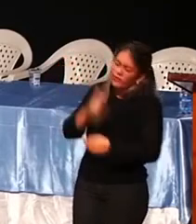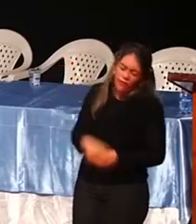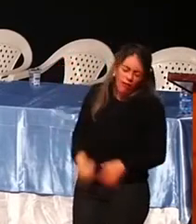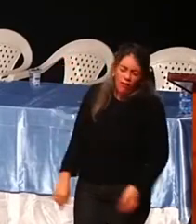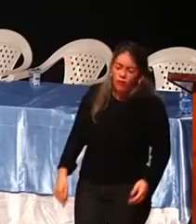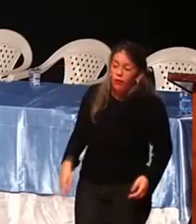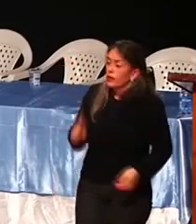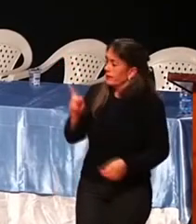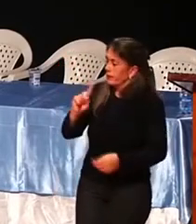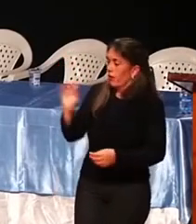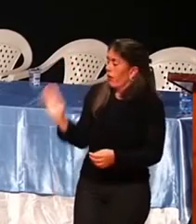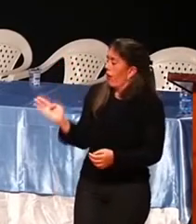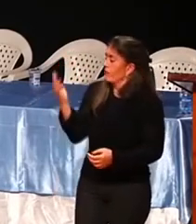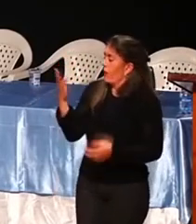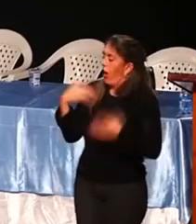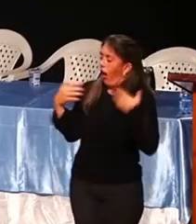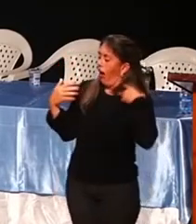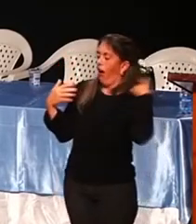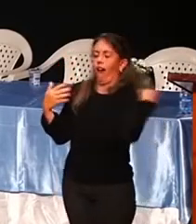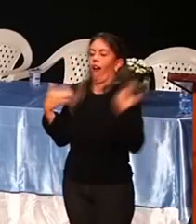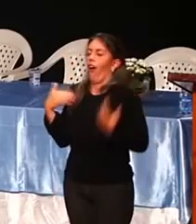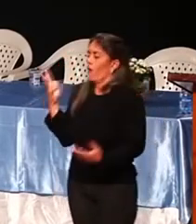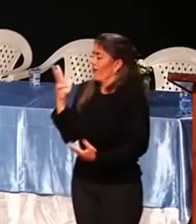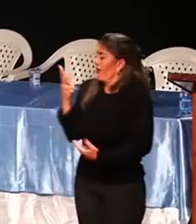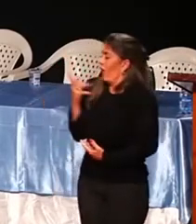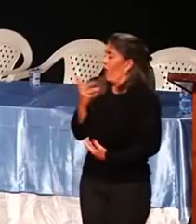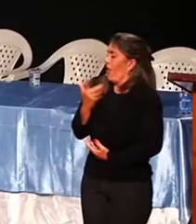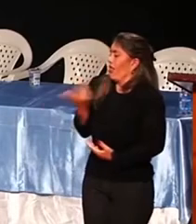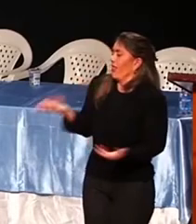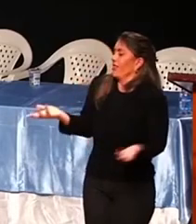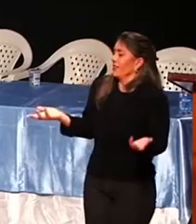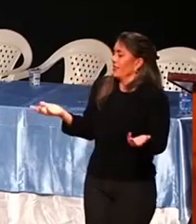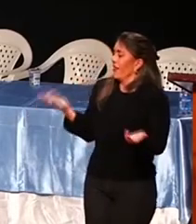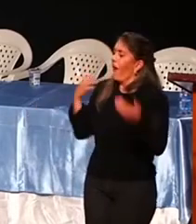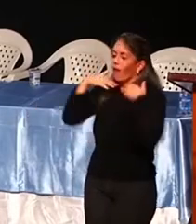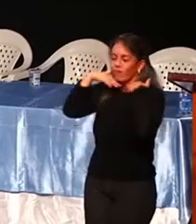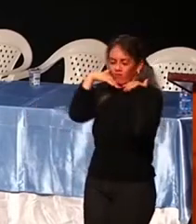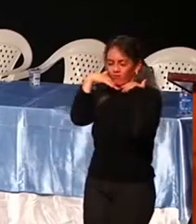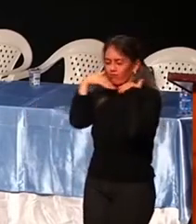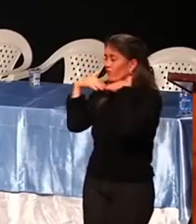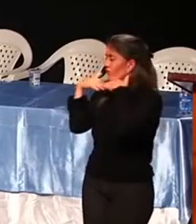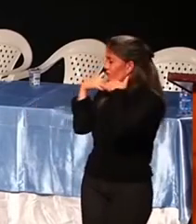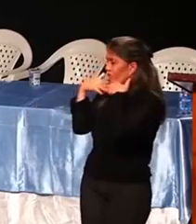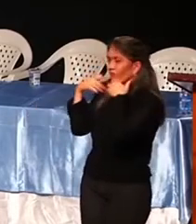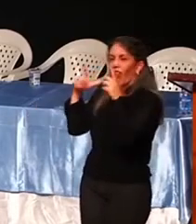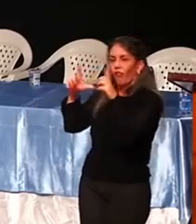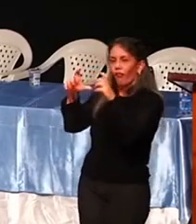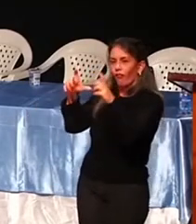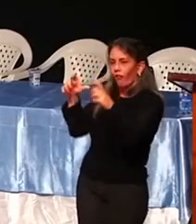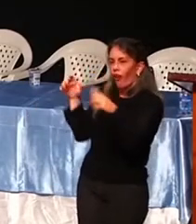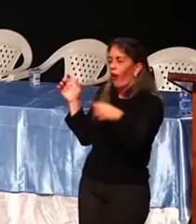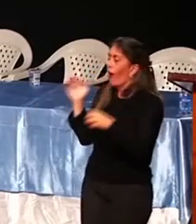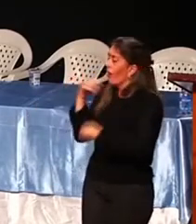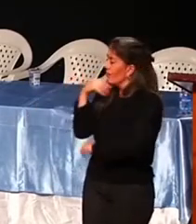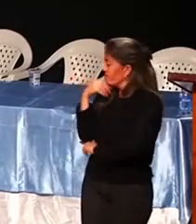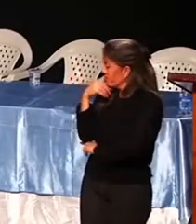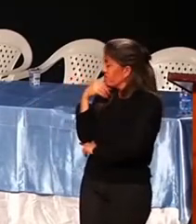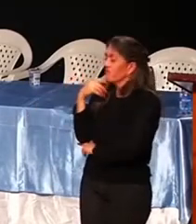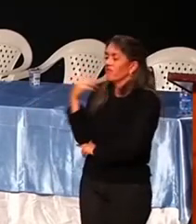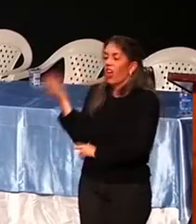nossa, hoje eu tô suculenta, vou arrasar naquela palestra. Fazer até pose pra tirar foto, olha por cima.